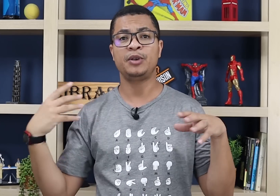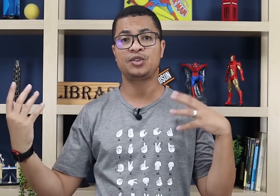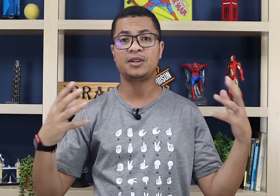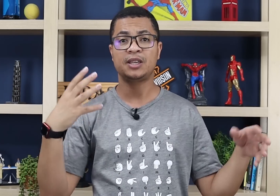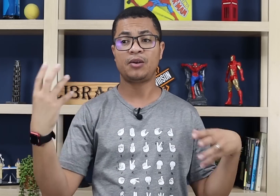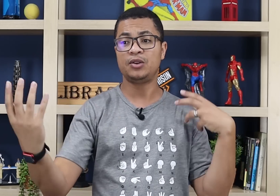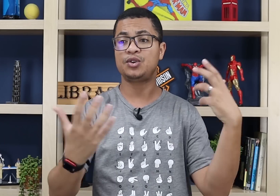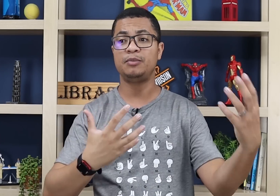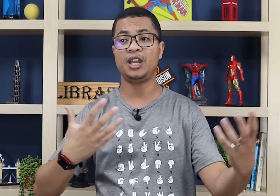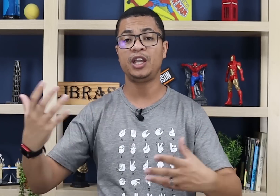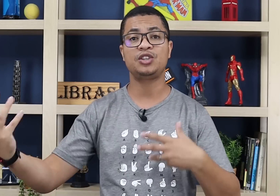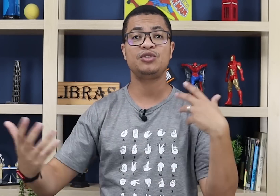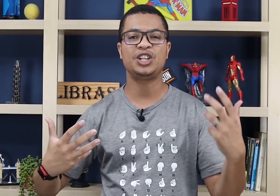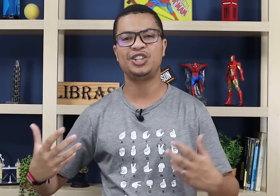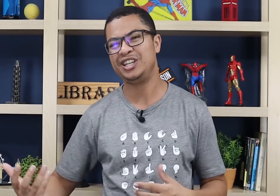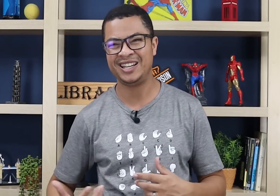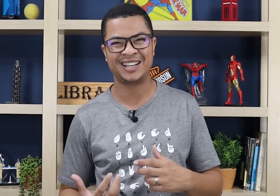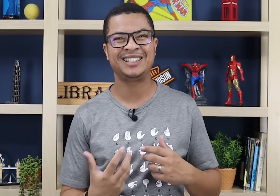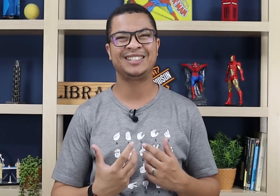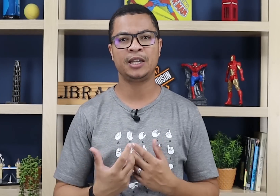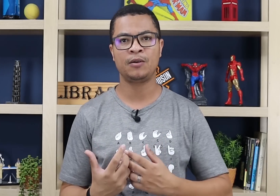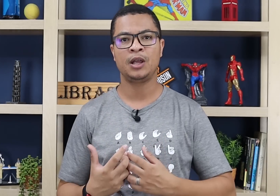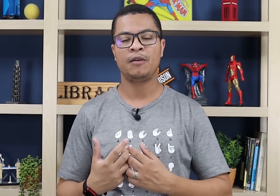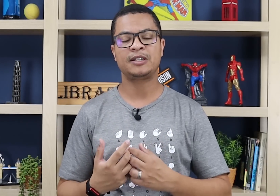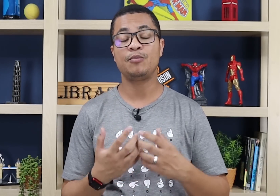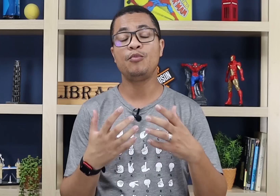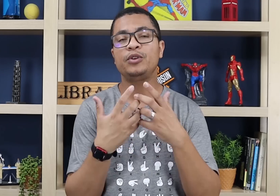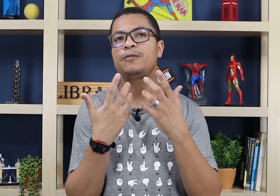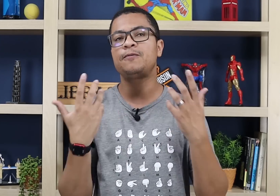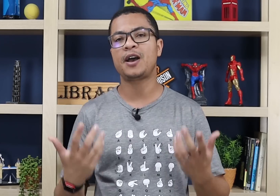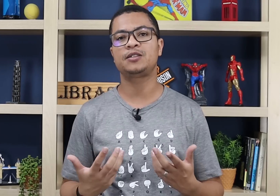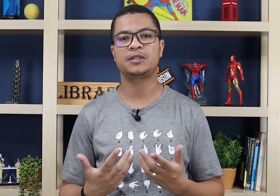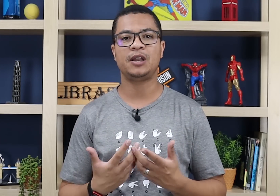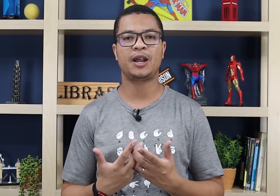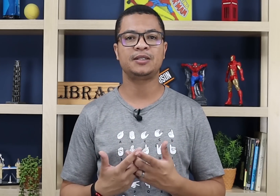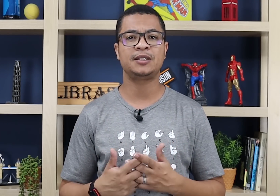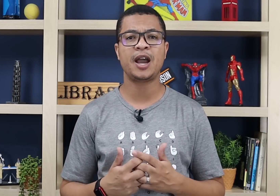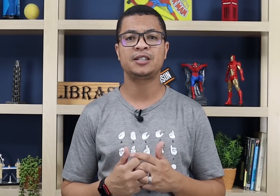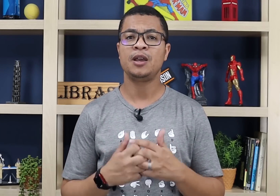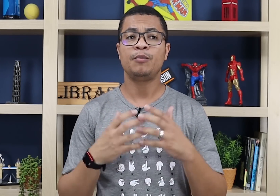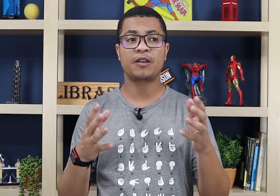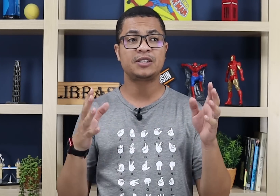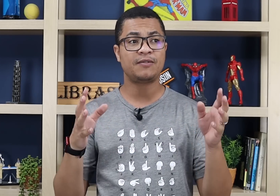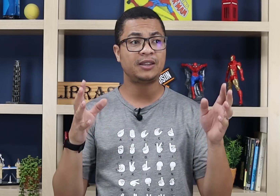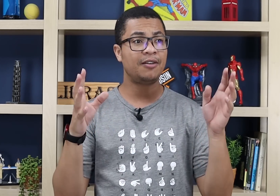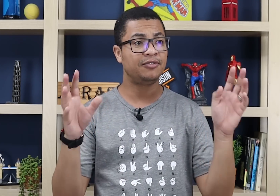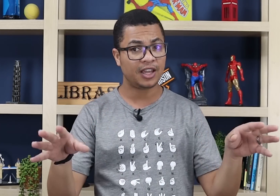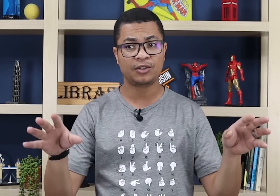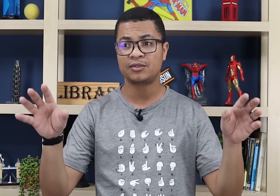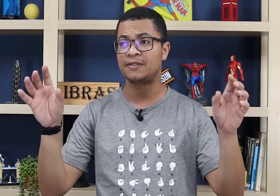Pessoas que estão ali no seu ambiente do dia a dia, entendeu? Vai ser muito fácil você lembrar desses sinais. Porque você vai estar vendo, você